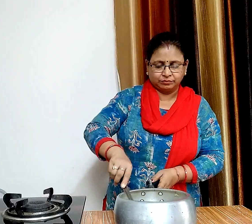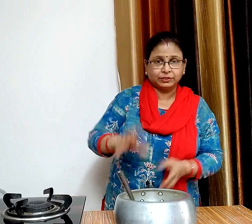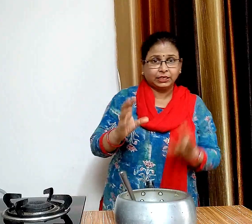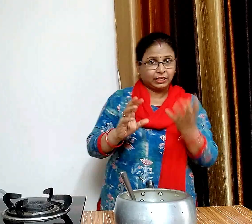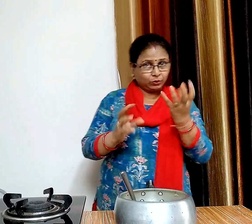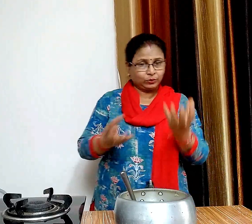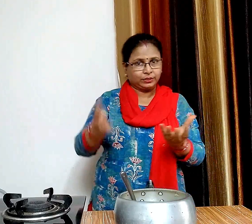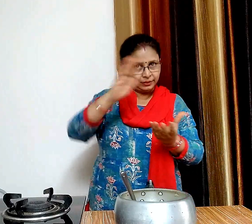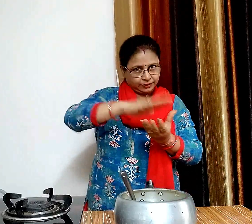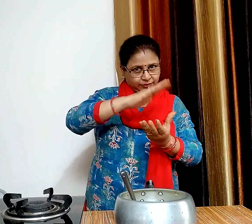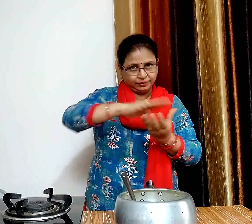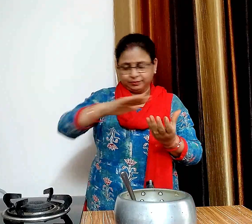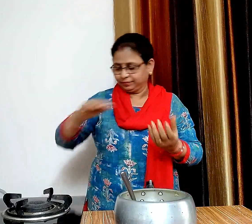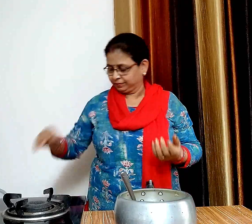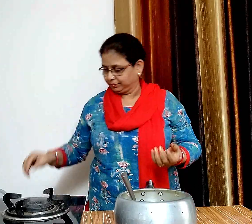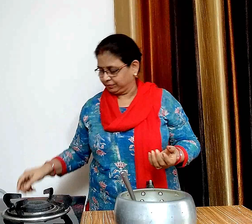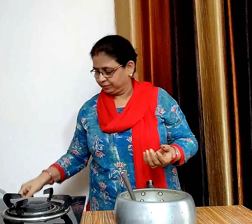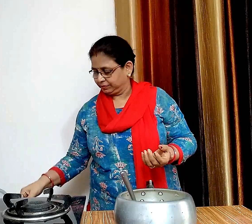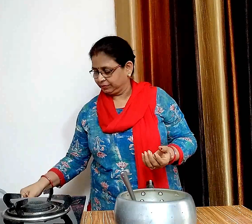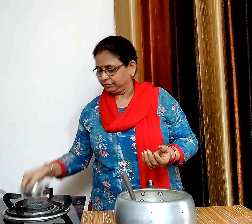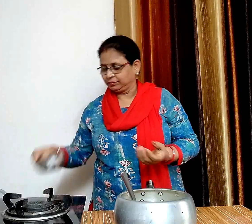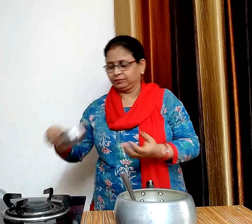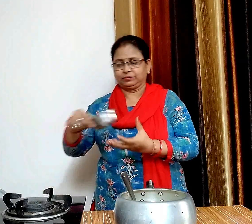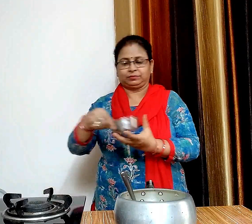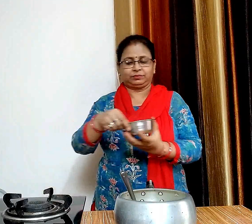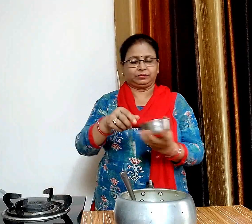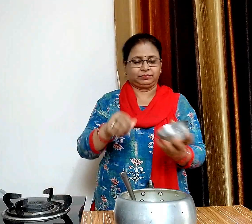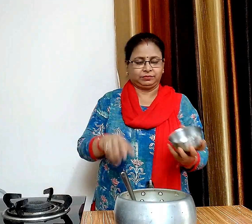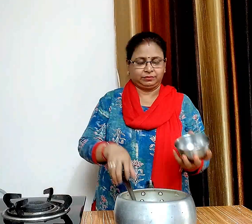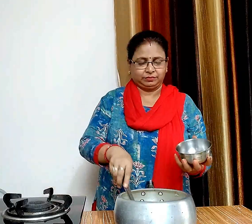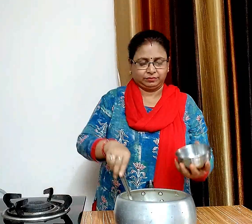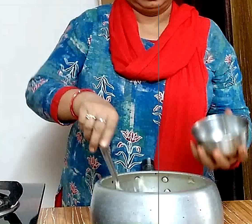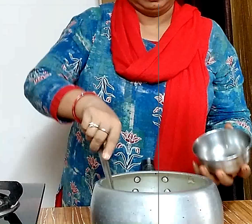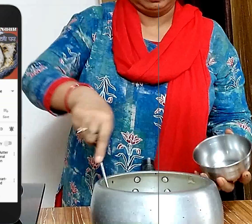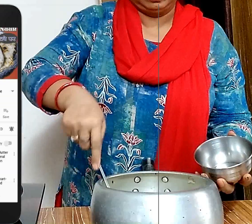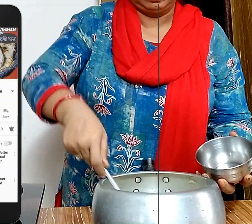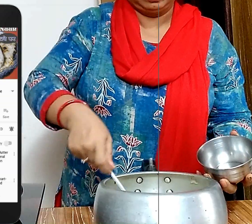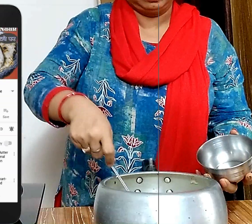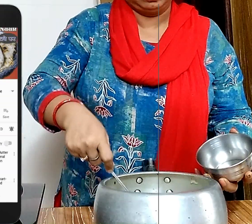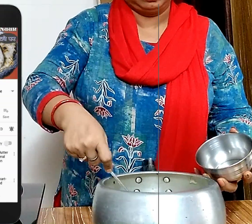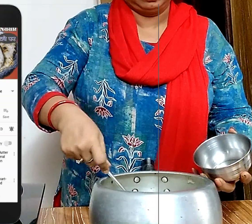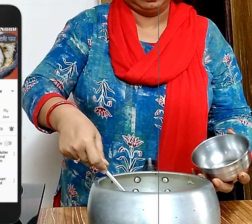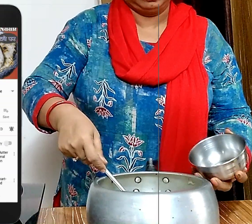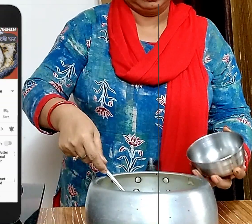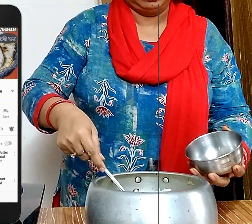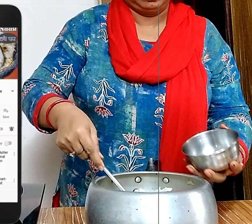अब सर्विंग के लिए एक बाउल लेंगे और उसे उपर तक चावल से भर देंगे